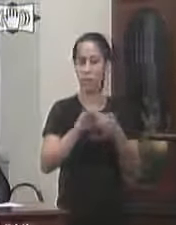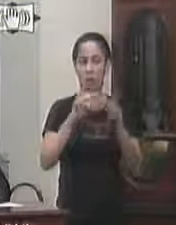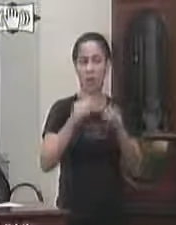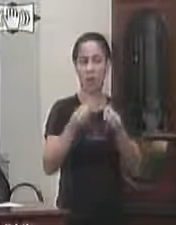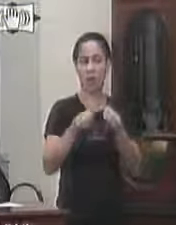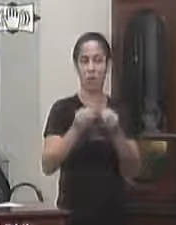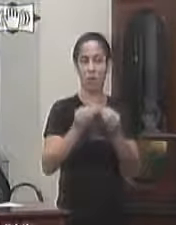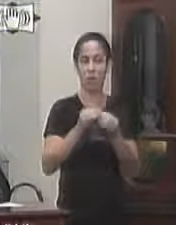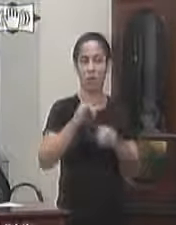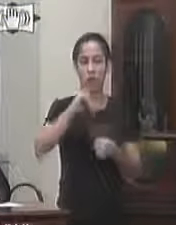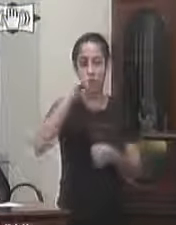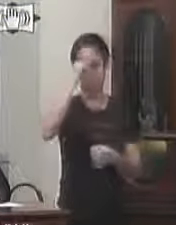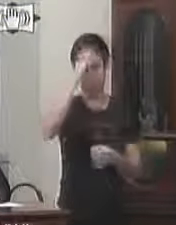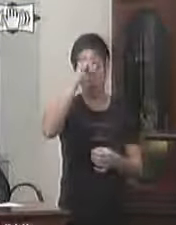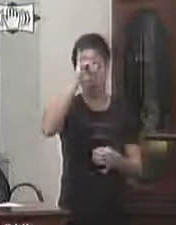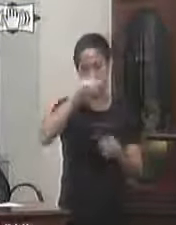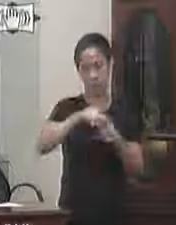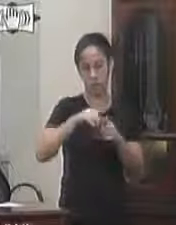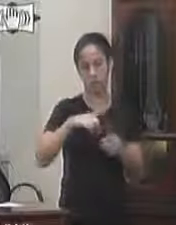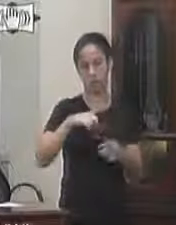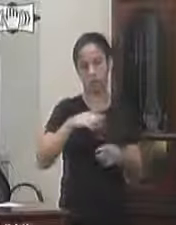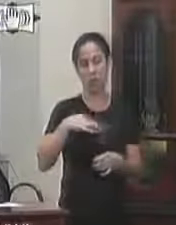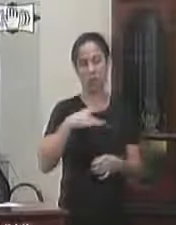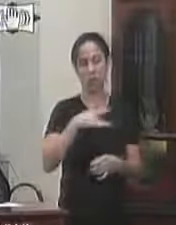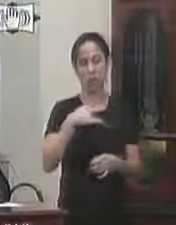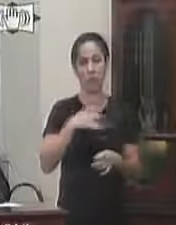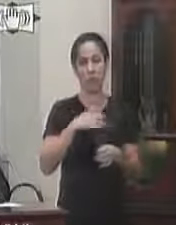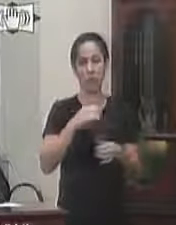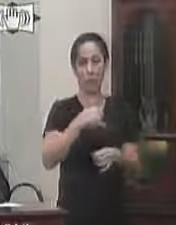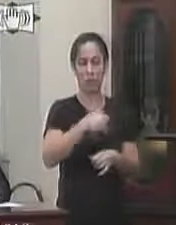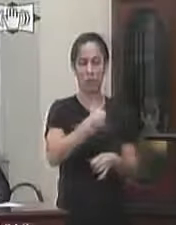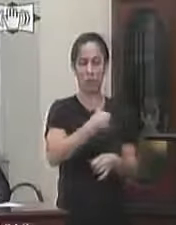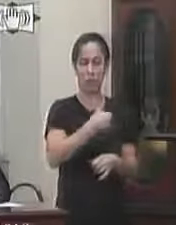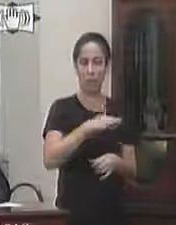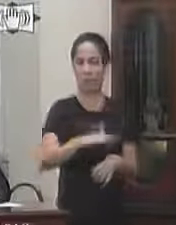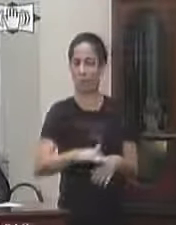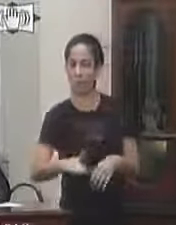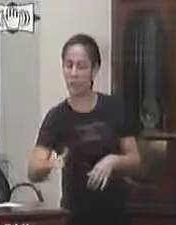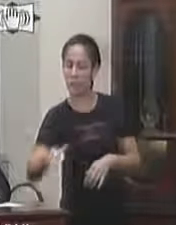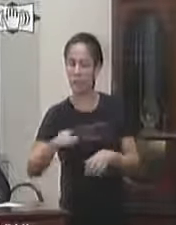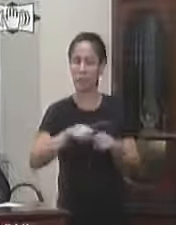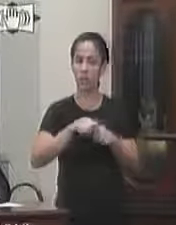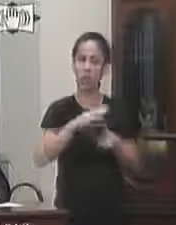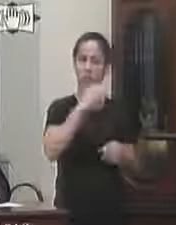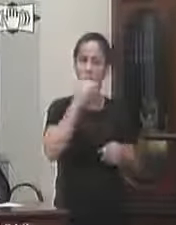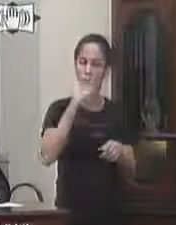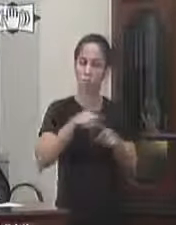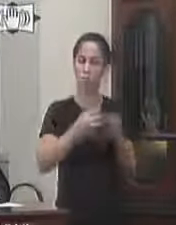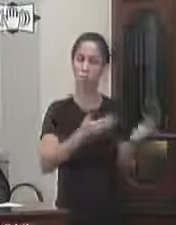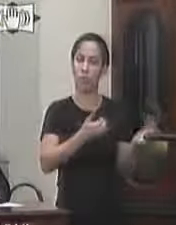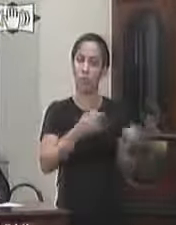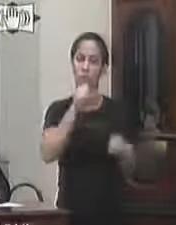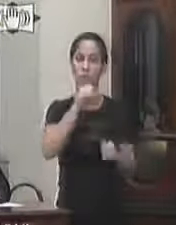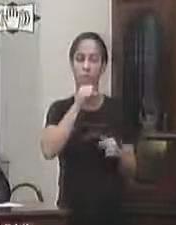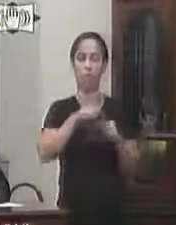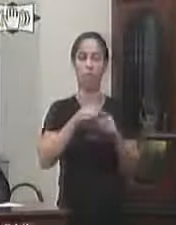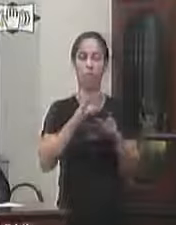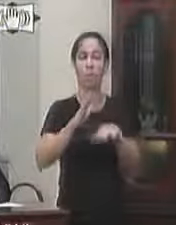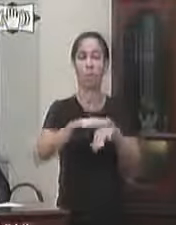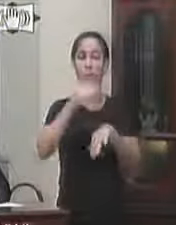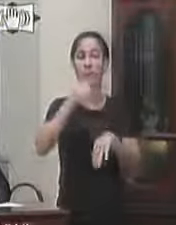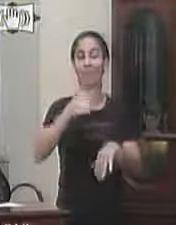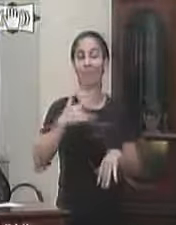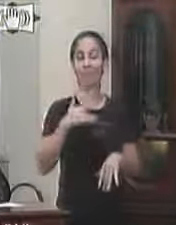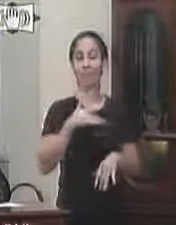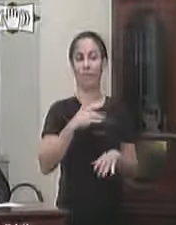forma de evitar sedentarismo e promover saúde para várias faixas etárias uma vez que a prática habitual de exercícios ajuda no combate a várias doenças e que grande parte